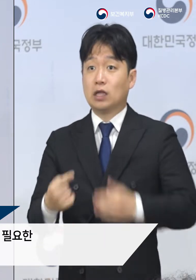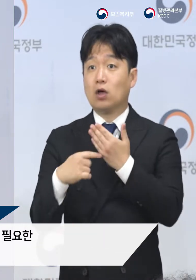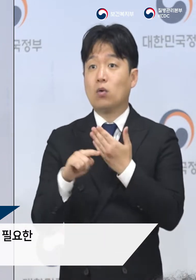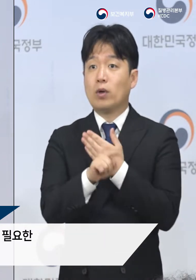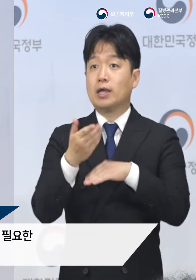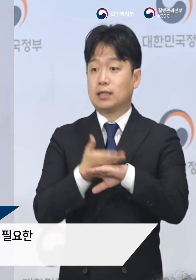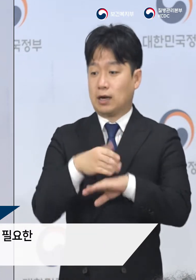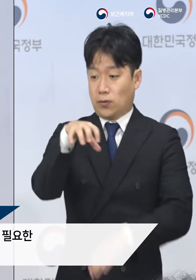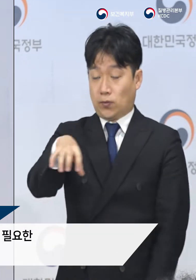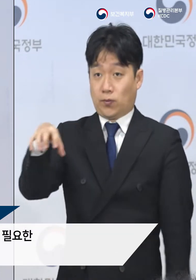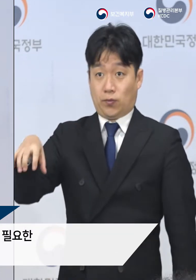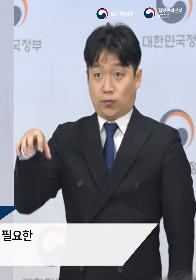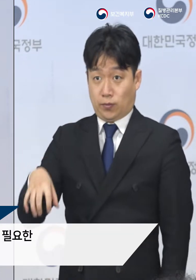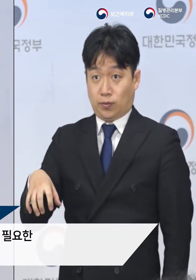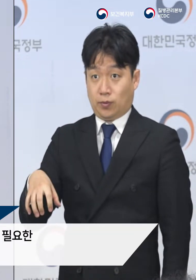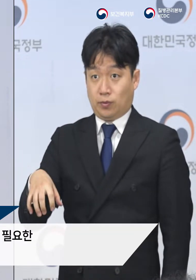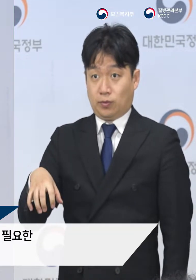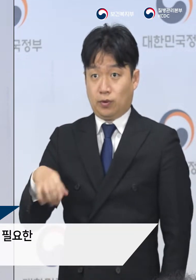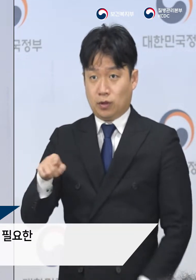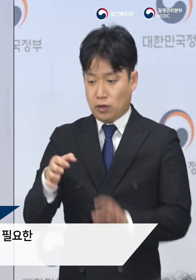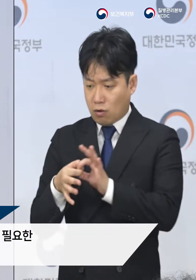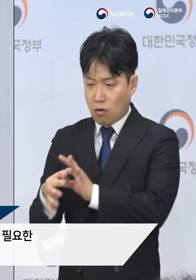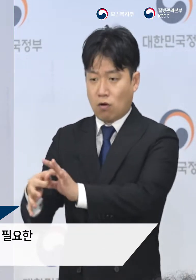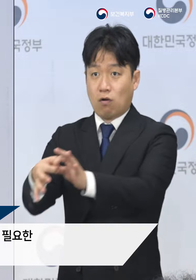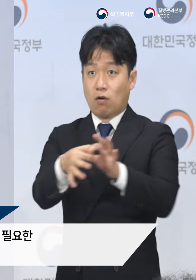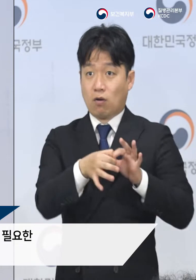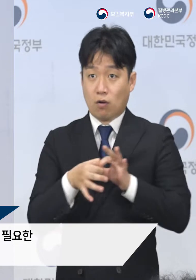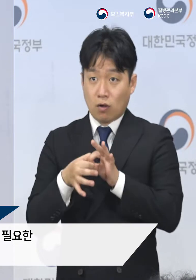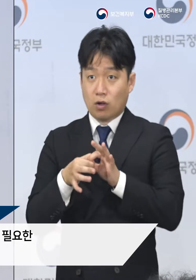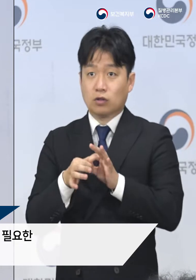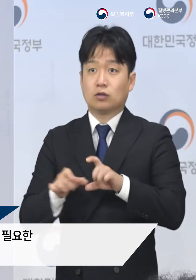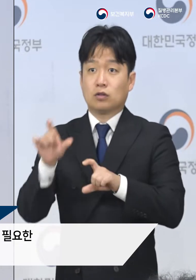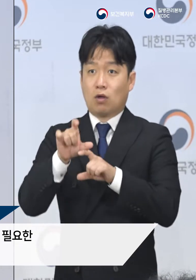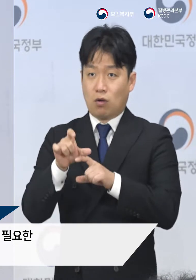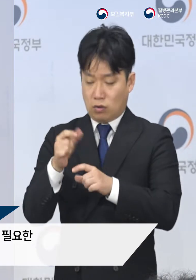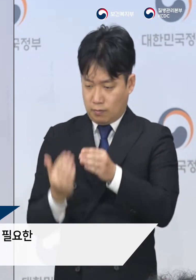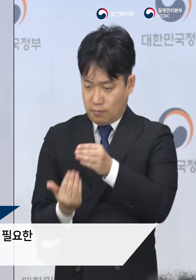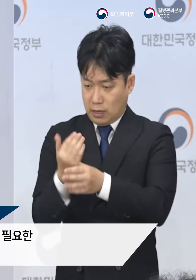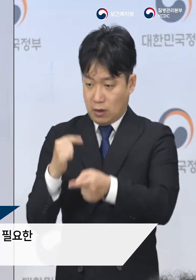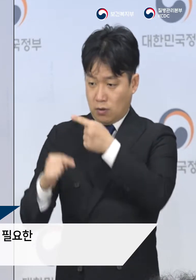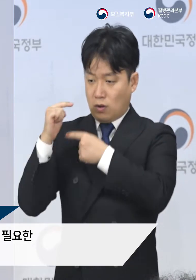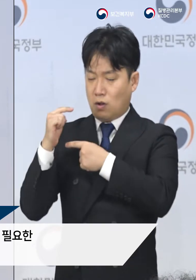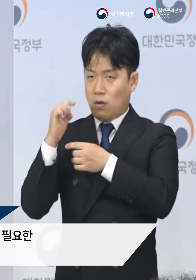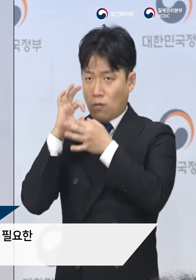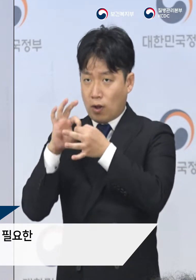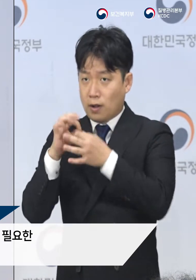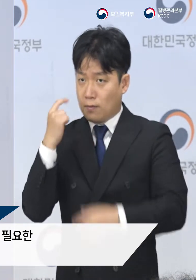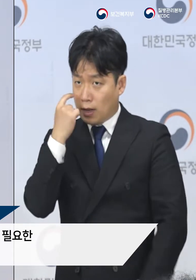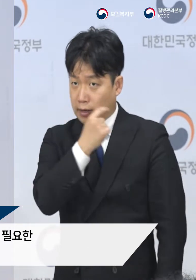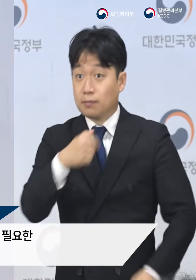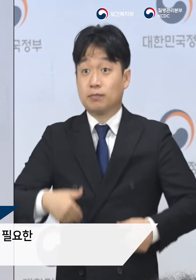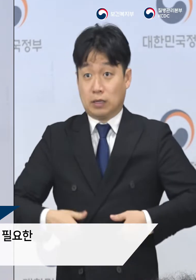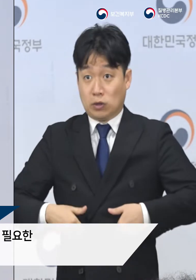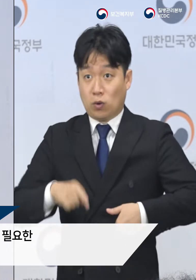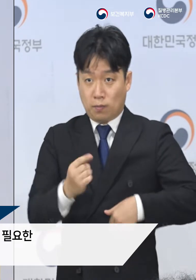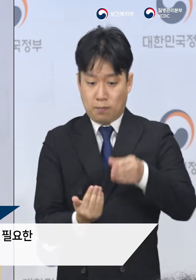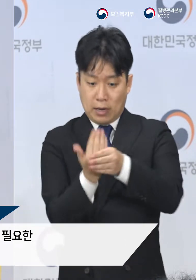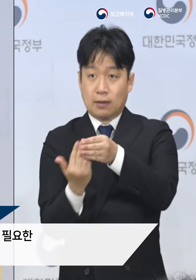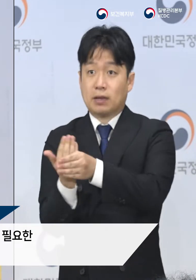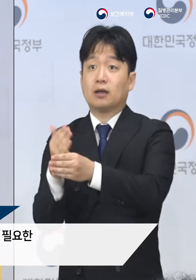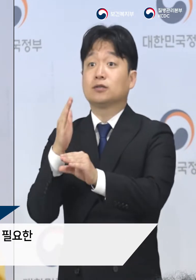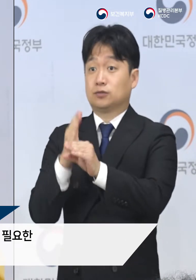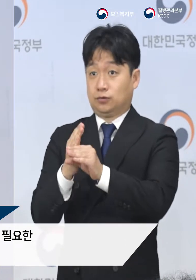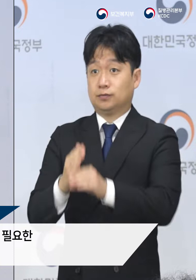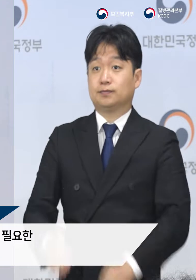이외의 지역에서도 역학적 연관성에 대한 추가 확인이 필요한 확진 환자들이 산발적으로 나타나고